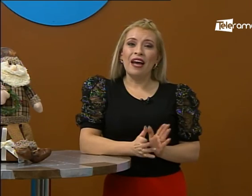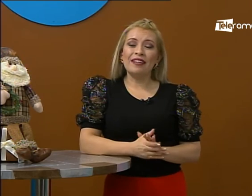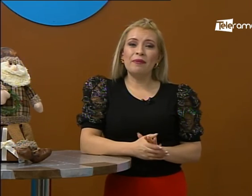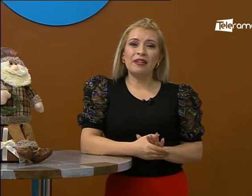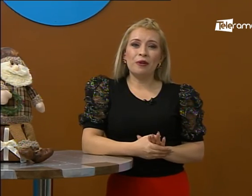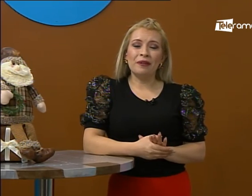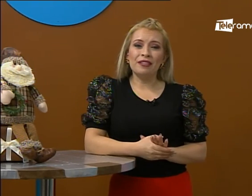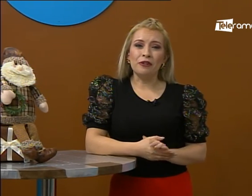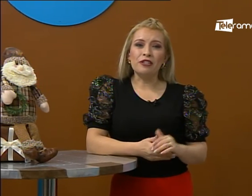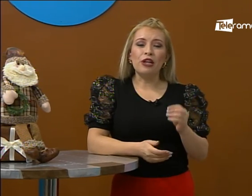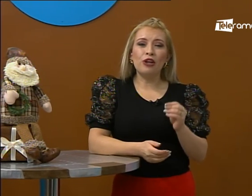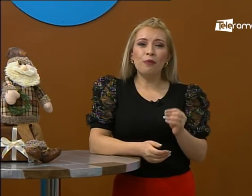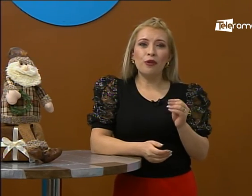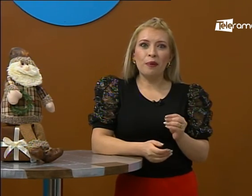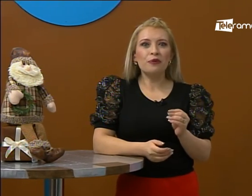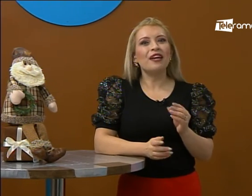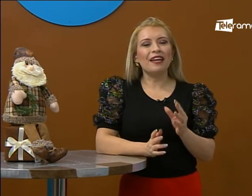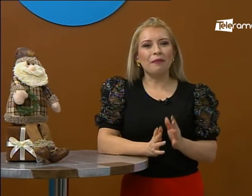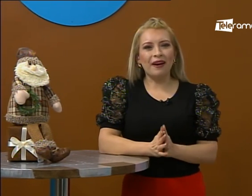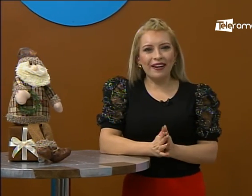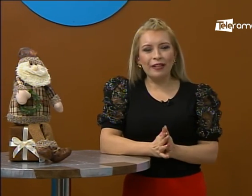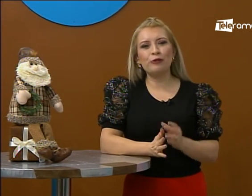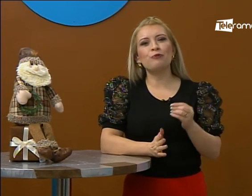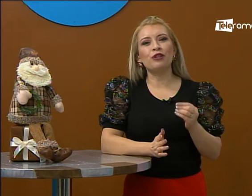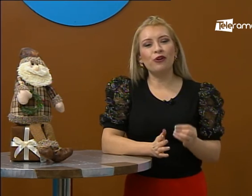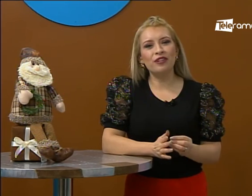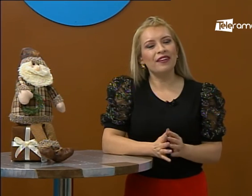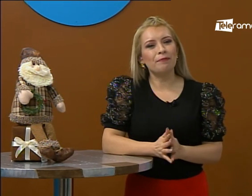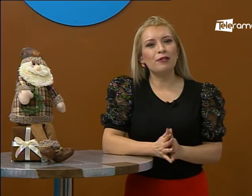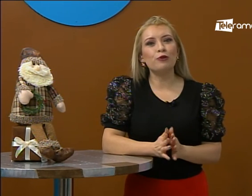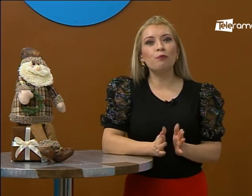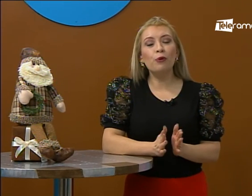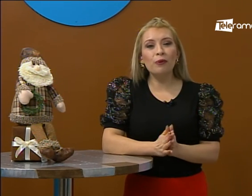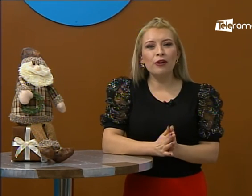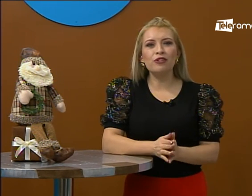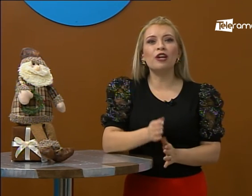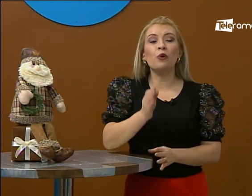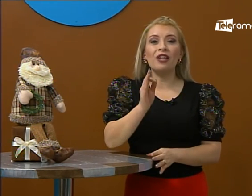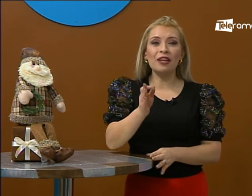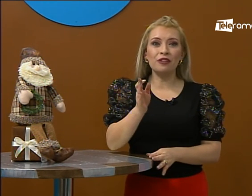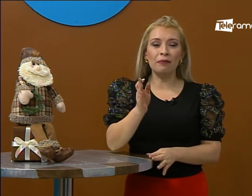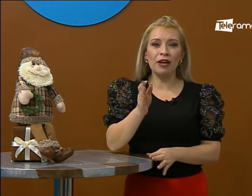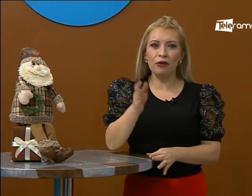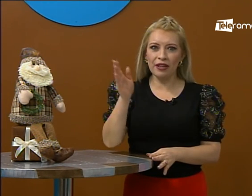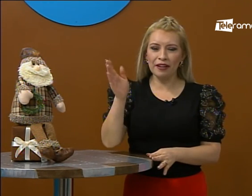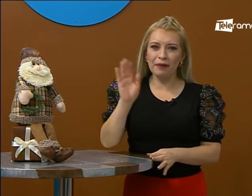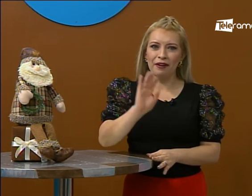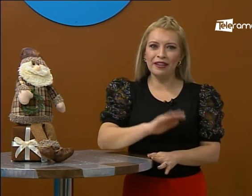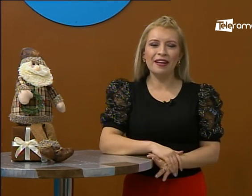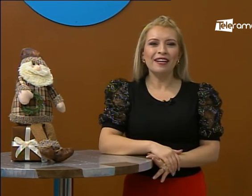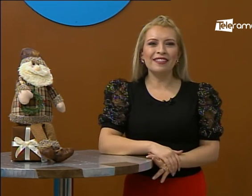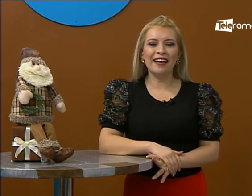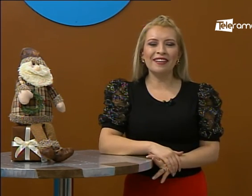Bueno, ahí tenemos las recomendaciones. No podemos quemar nuestros monigotes en espacios públicos y cuidado también con ir a